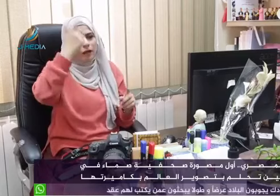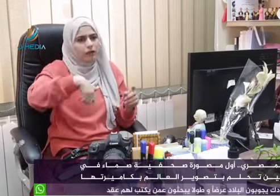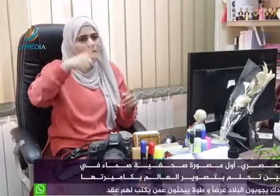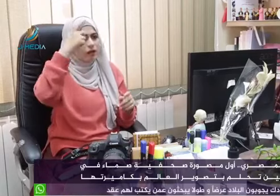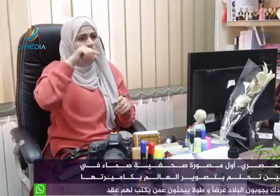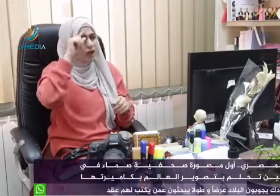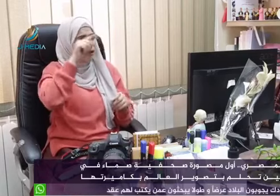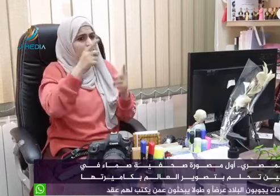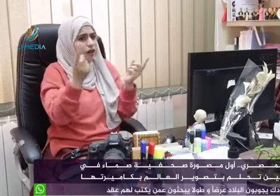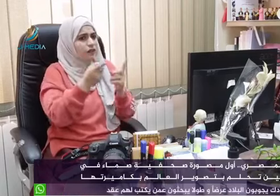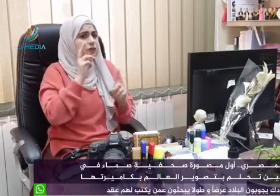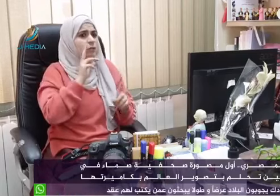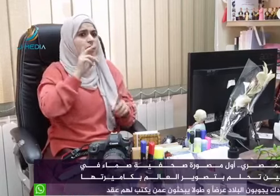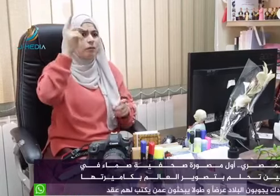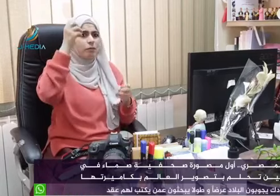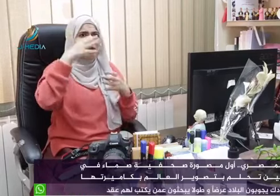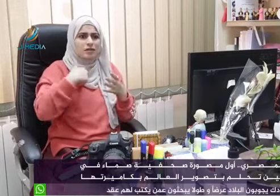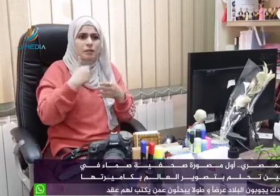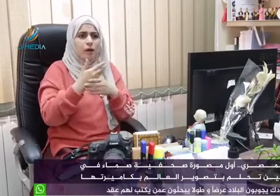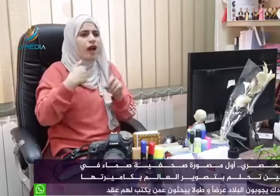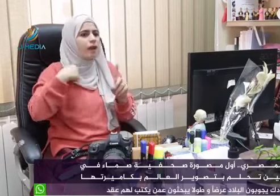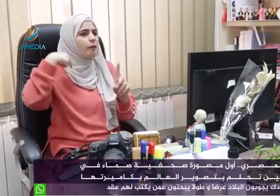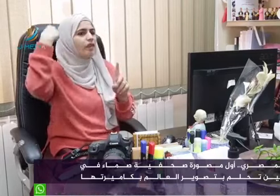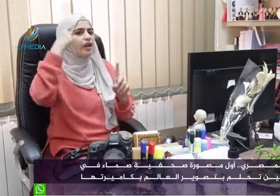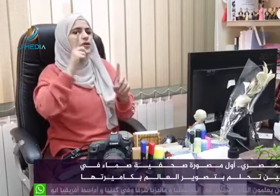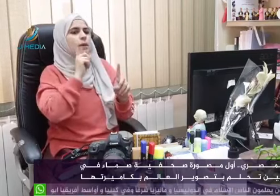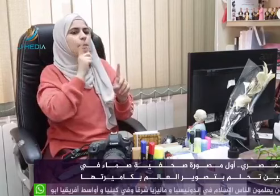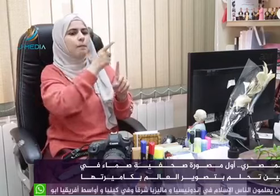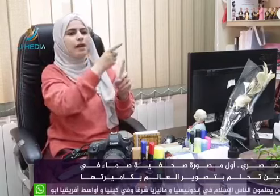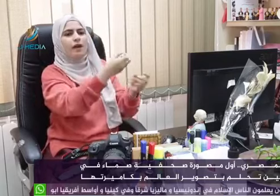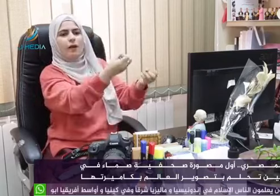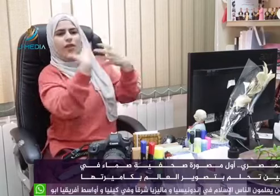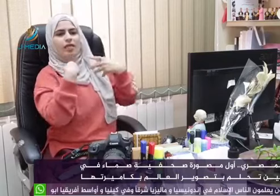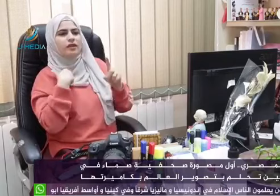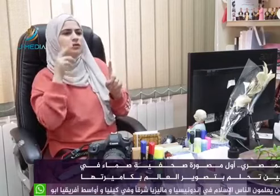وشرحوا لي إن إيش معنى الصم إن أنجي هي كانت صماء